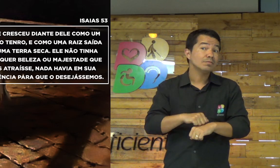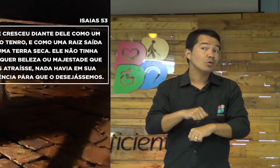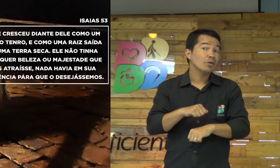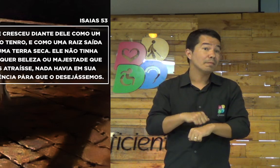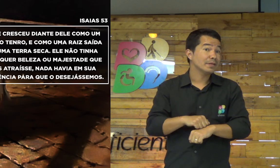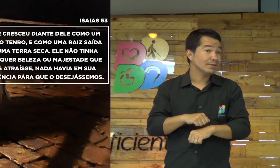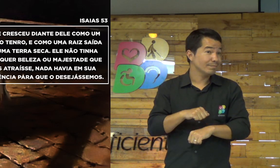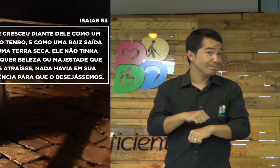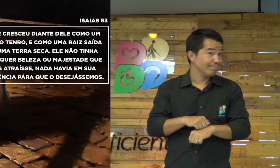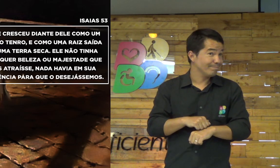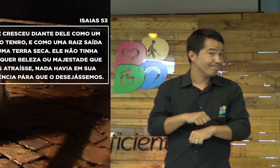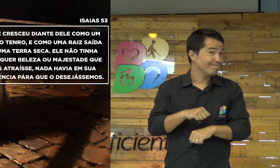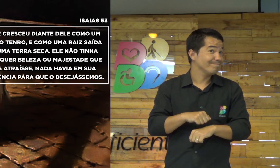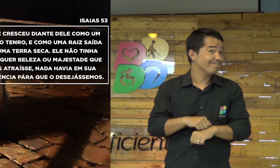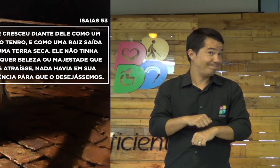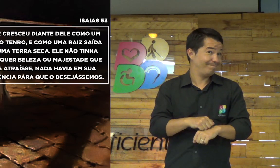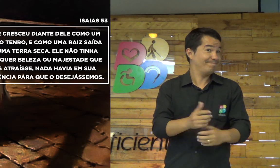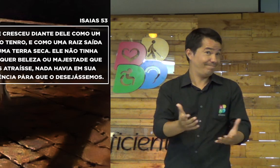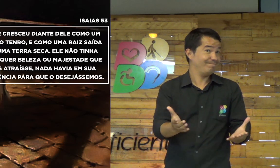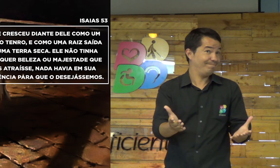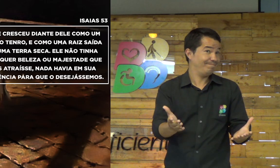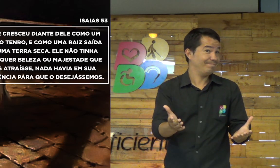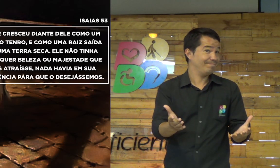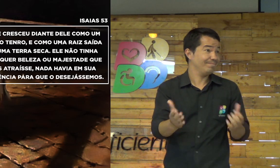Eu acho que eles eram pobres também.